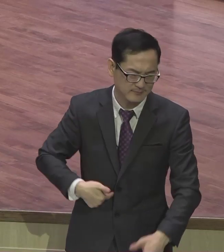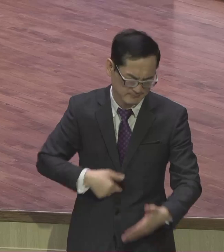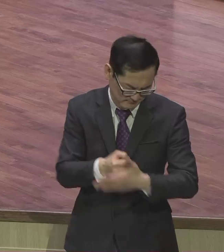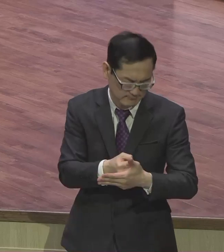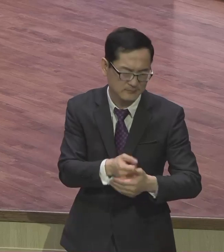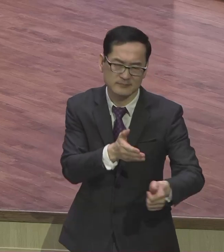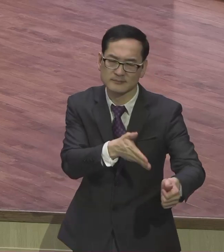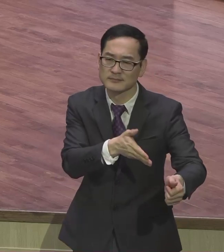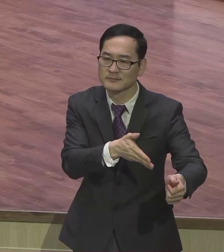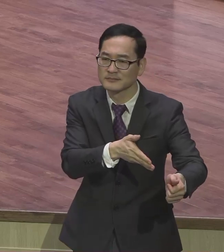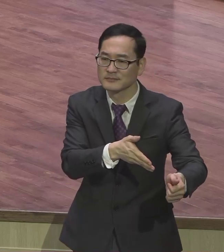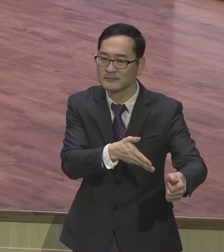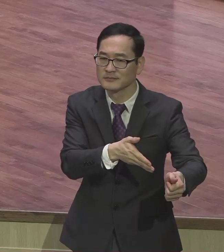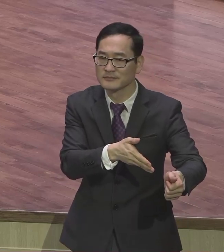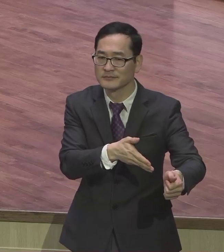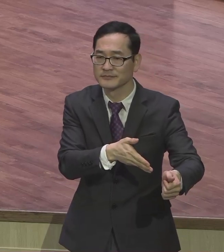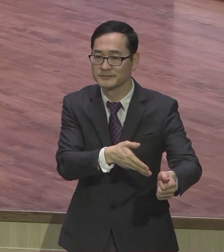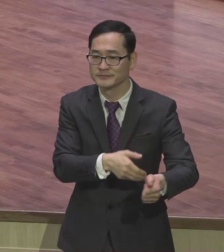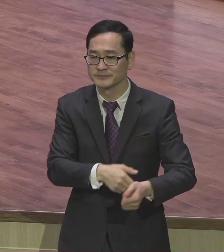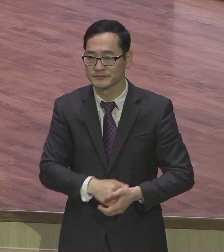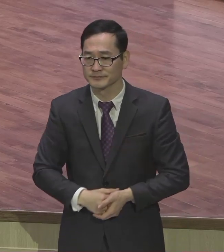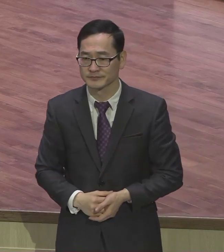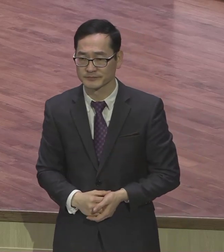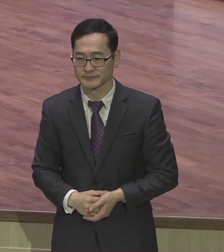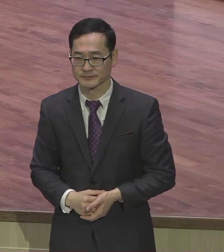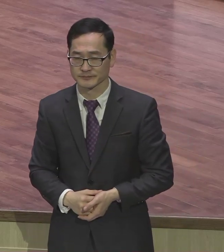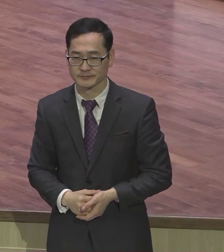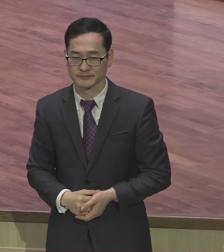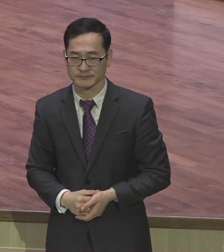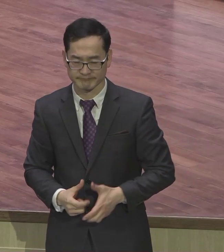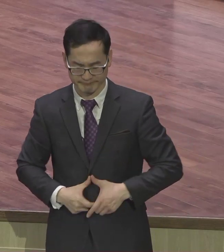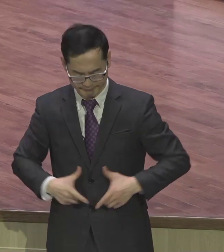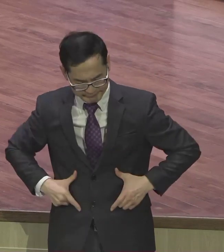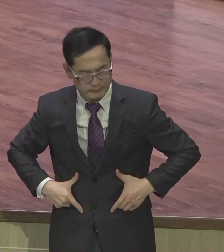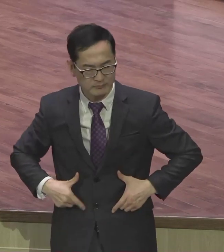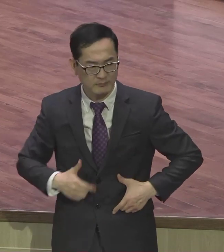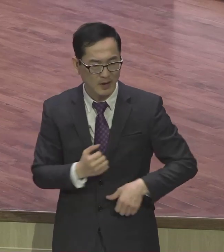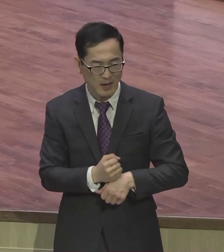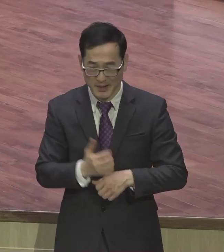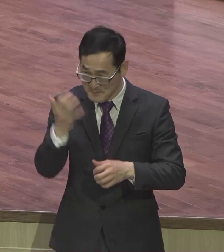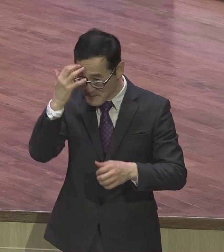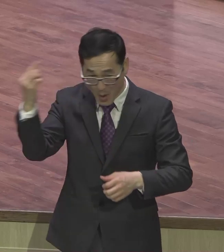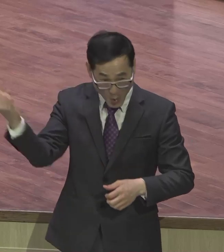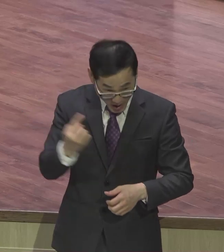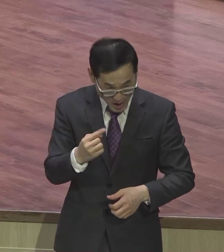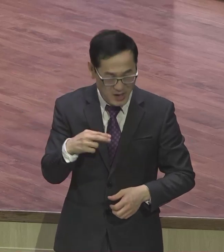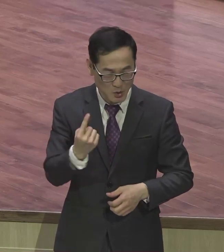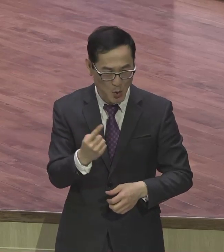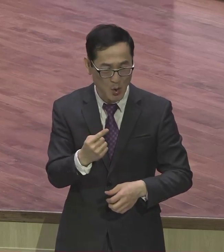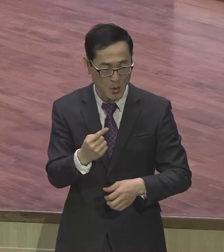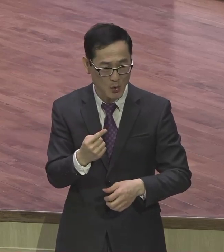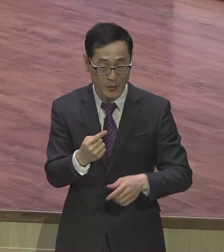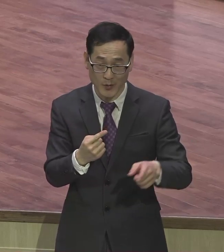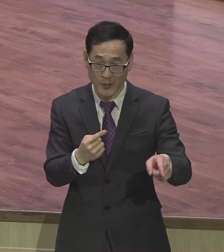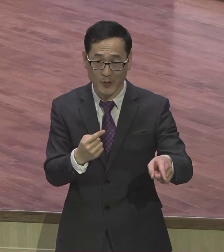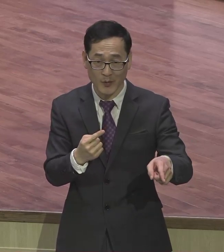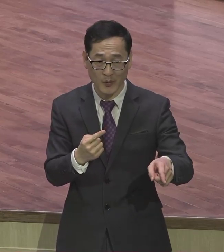복음에 합당한 신앙생활이다 담대하게 해라 어떤 핍박이 와도 오히려 하나님의 자녀는 그것이